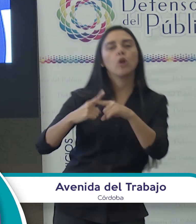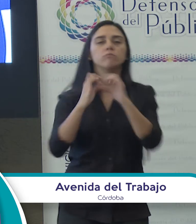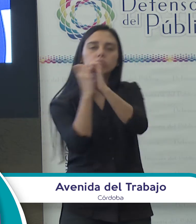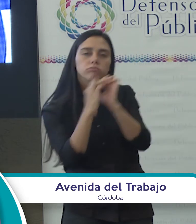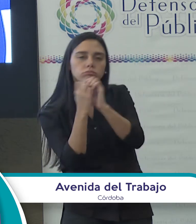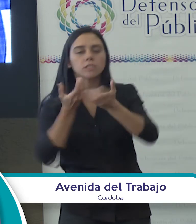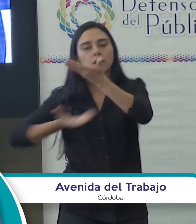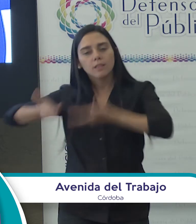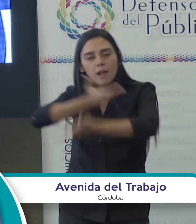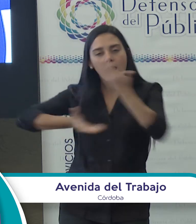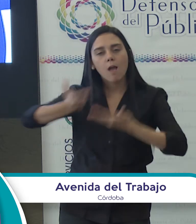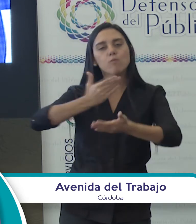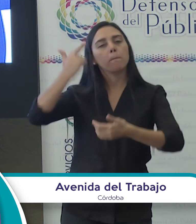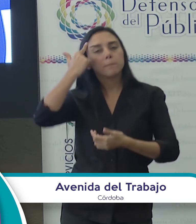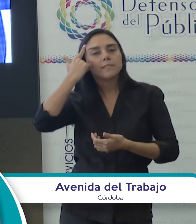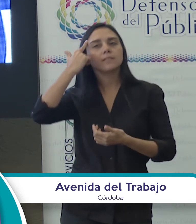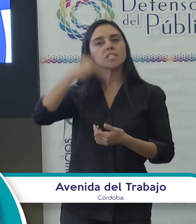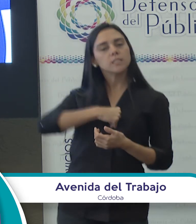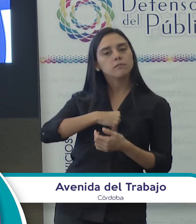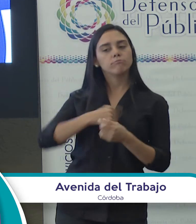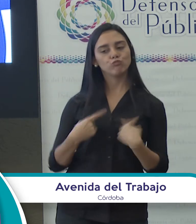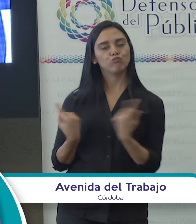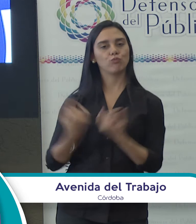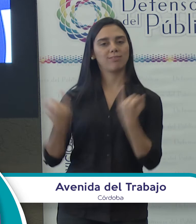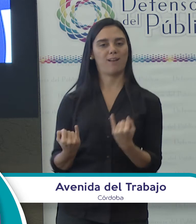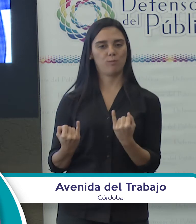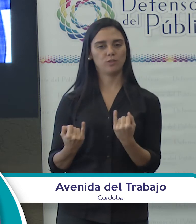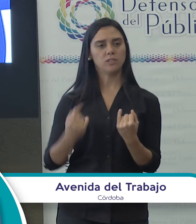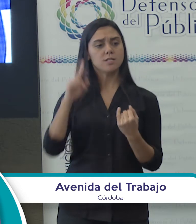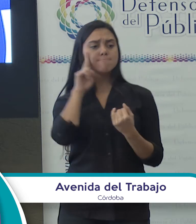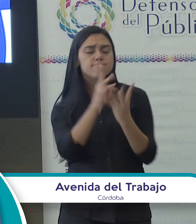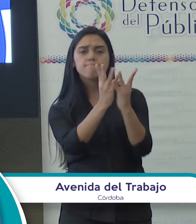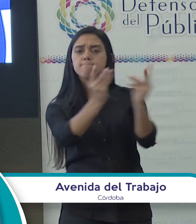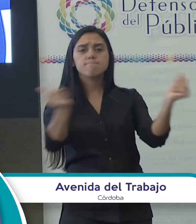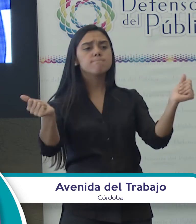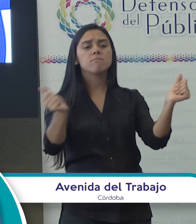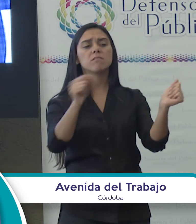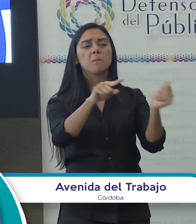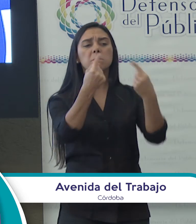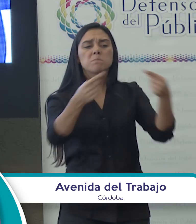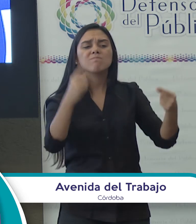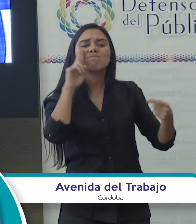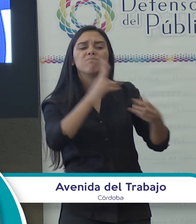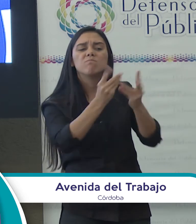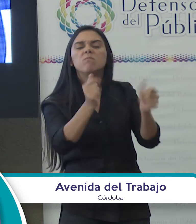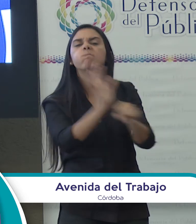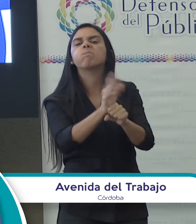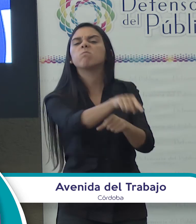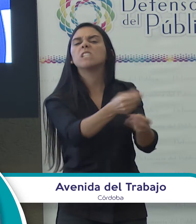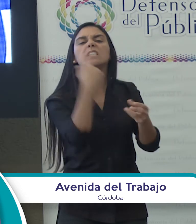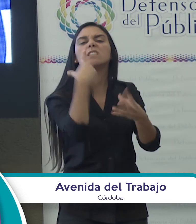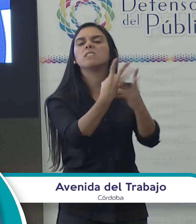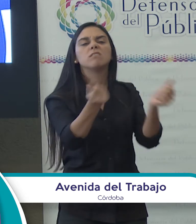intercambios, pensares y sentires que tenemos. La invisibilidad o lo que nosotros consideramos como invisibilidad de estos espacios y momentos